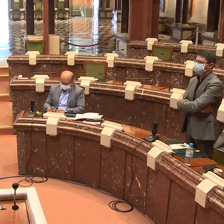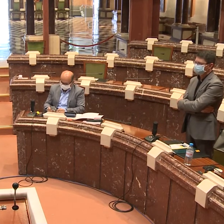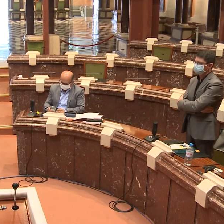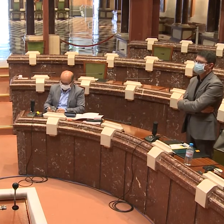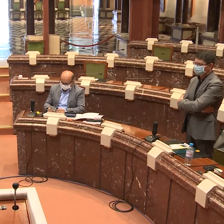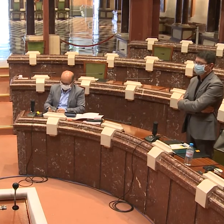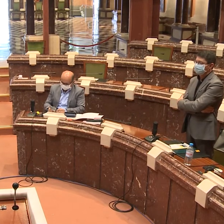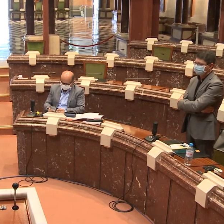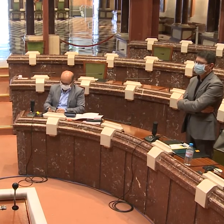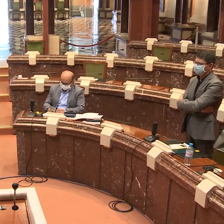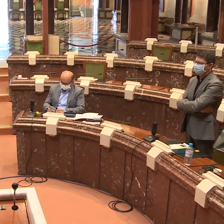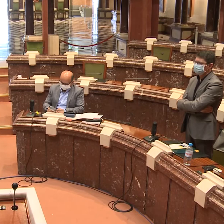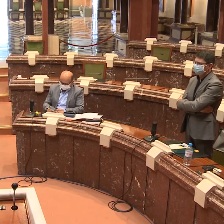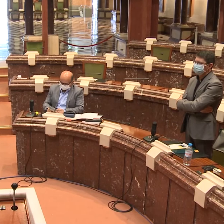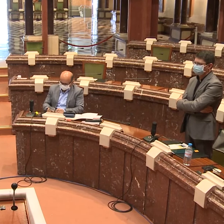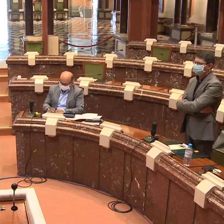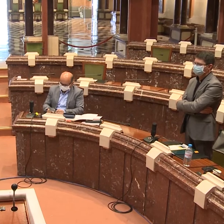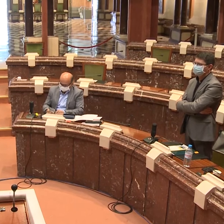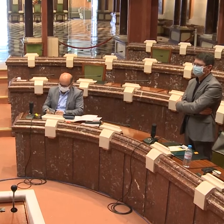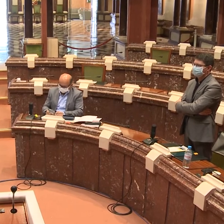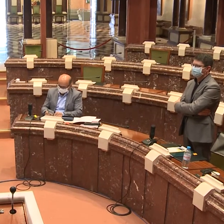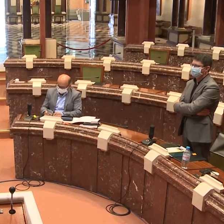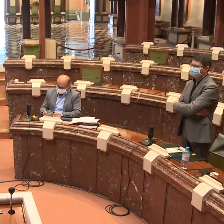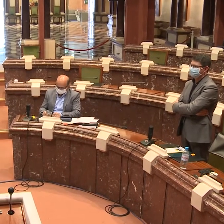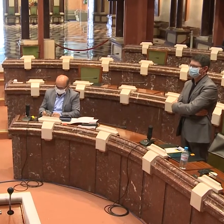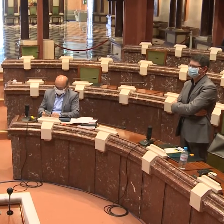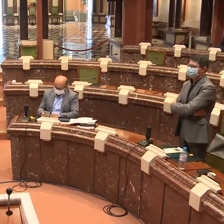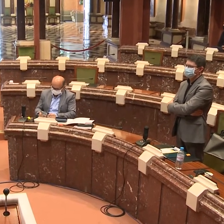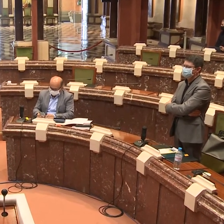aquí se lo agradezco y ahora sí con total modestia. Muchas gracias.